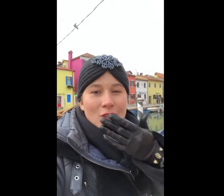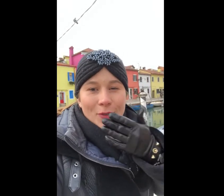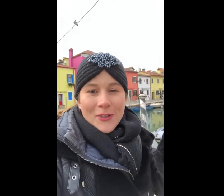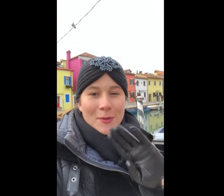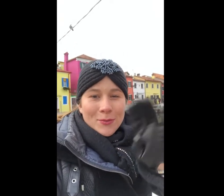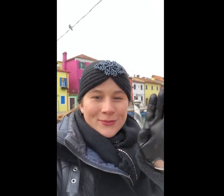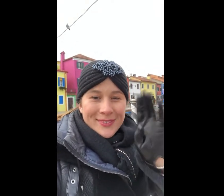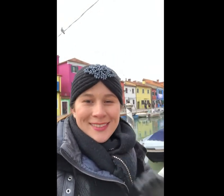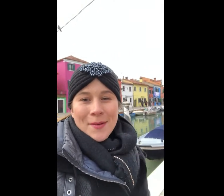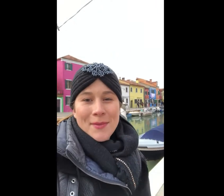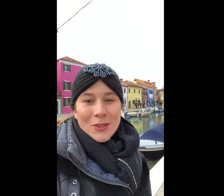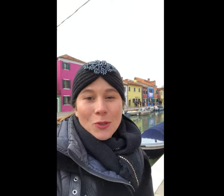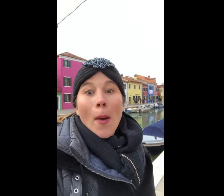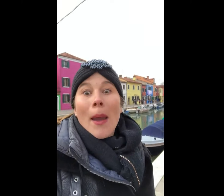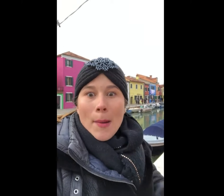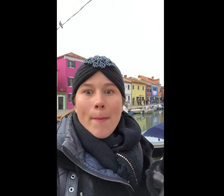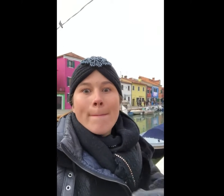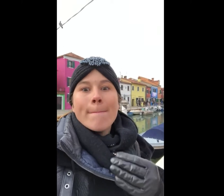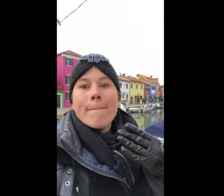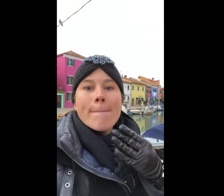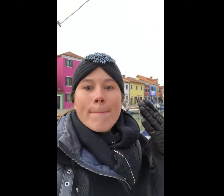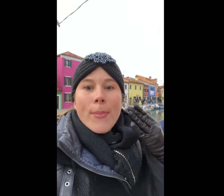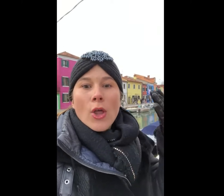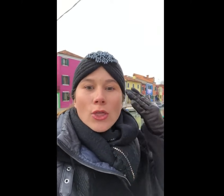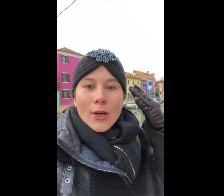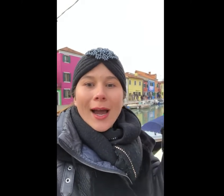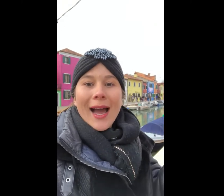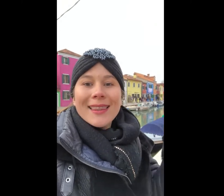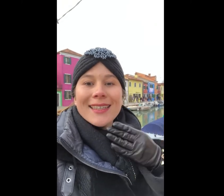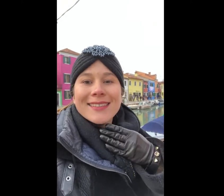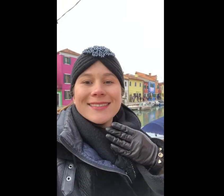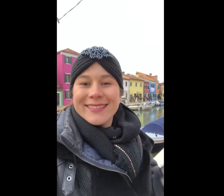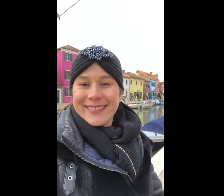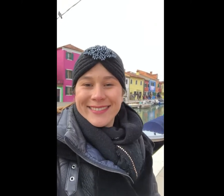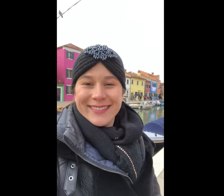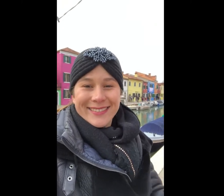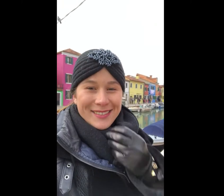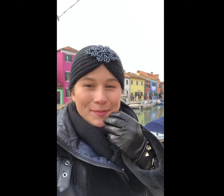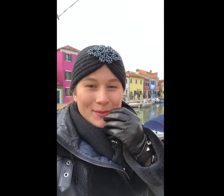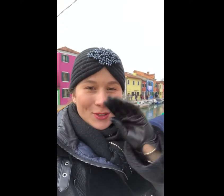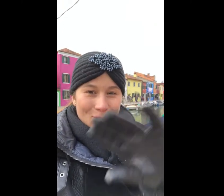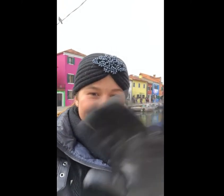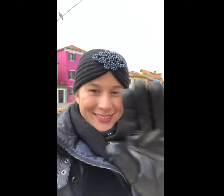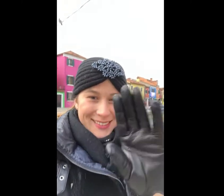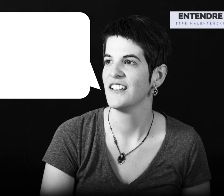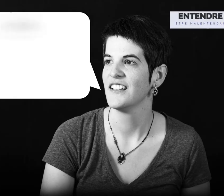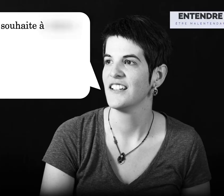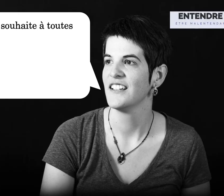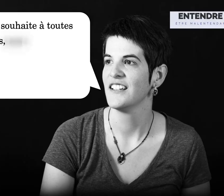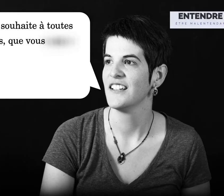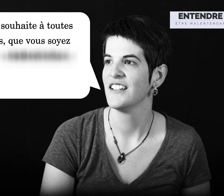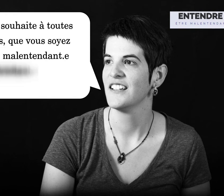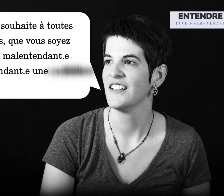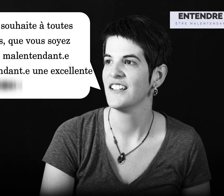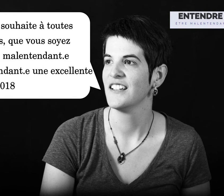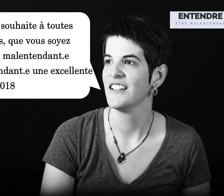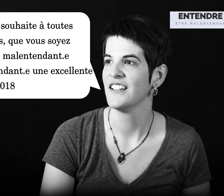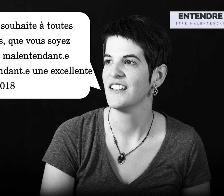vous souhaite la nature nature, on J' portable,